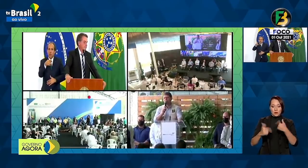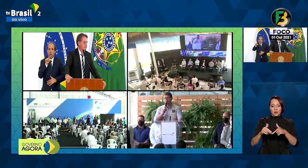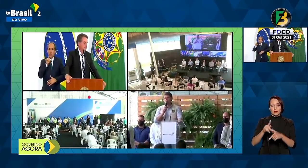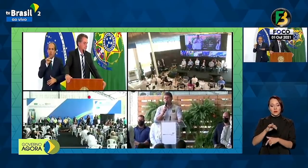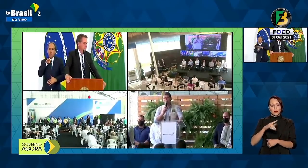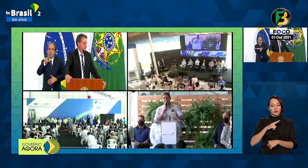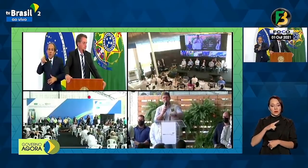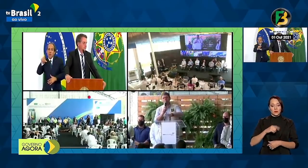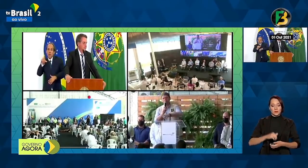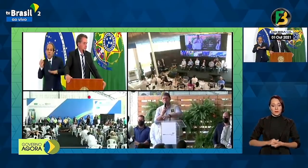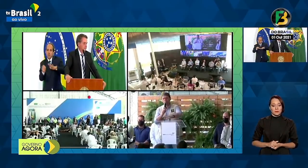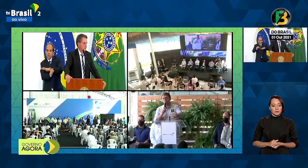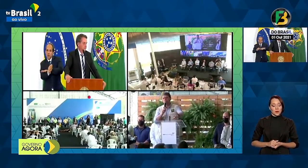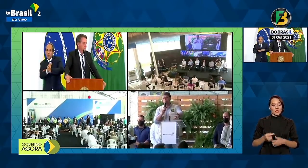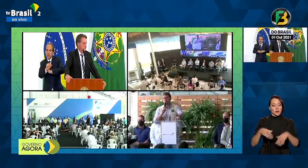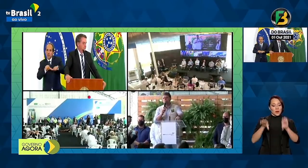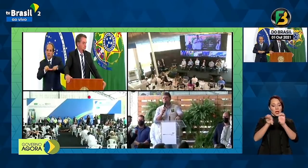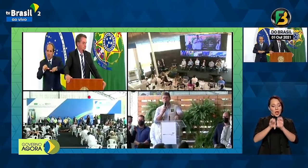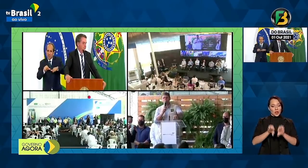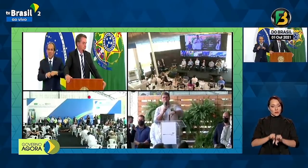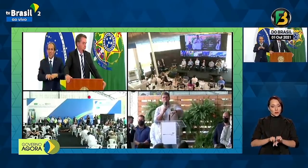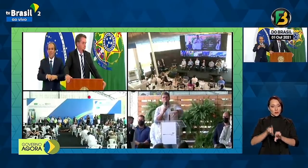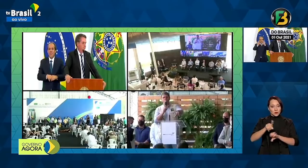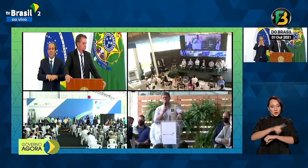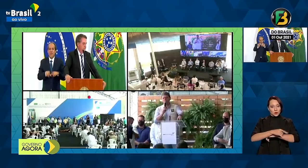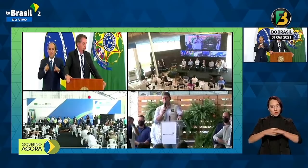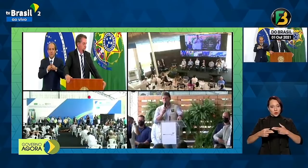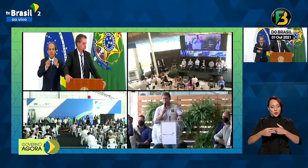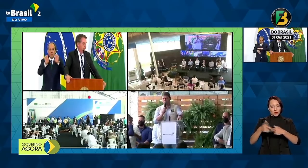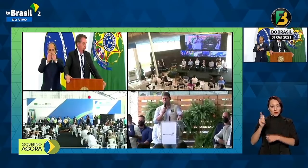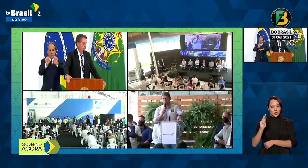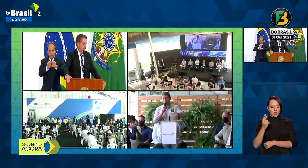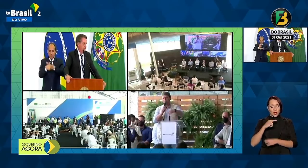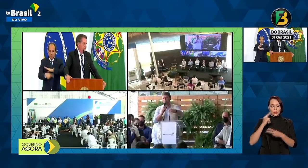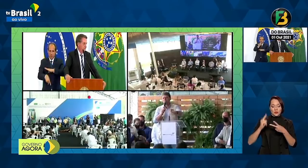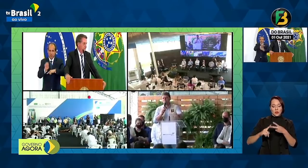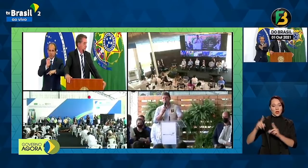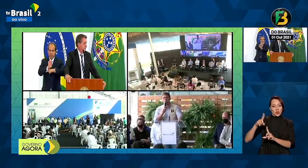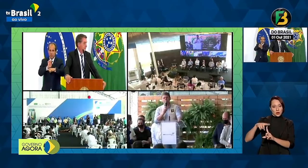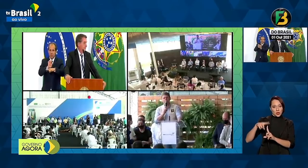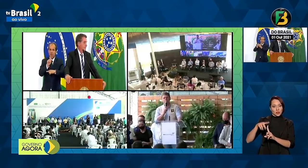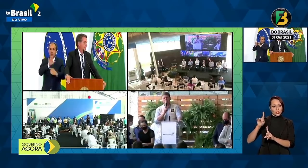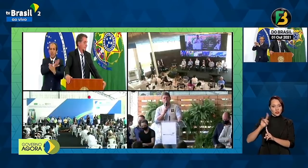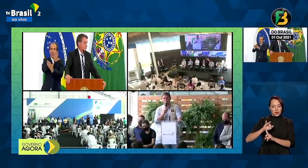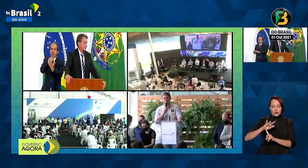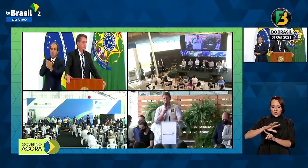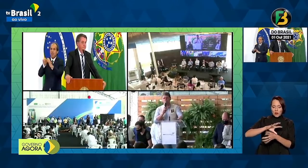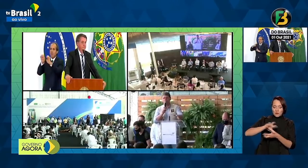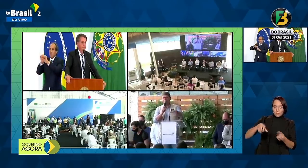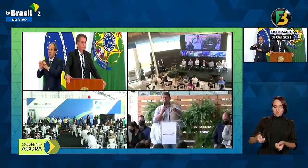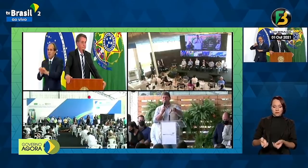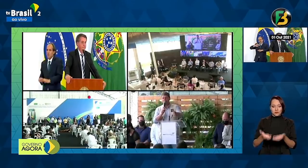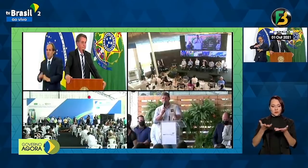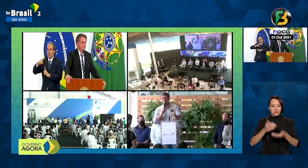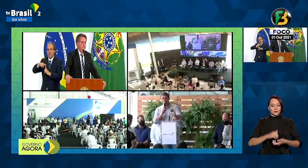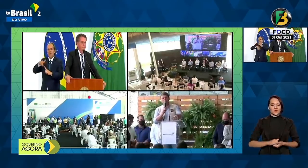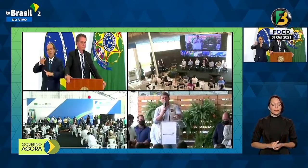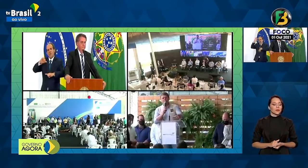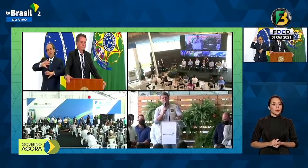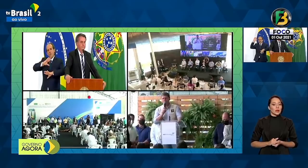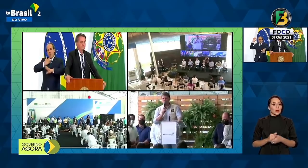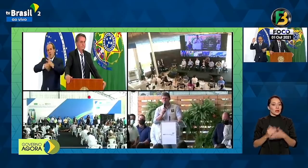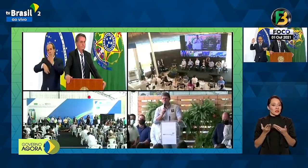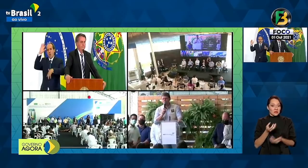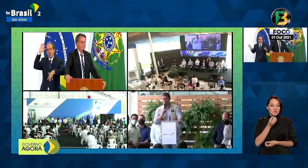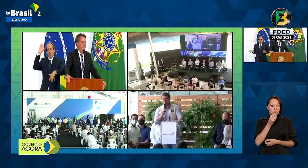ser gerados. E a infraestrutura de Goiás, a infraestrutura de Tocantins, está sendo revolucionada. Nada mal para